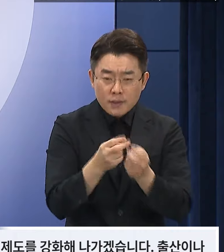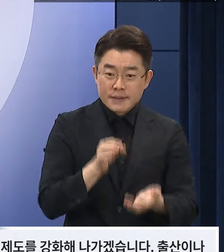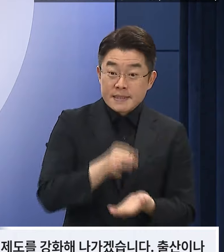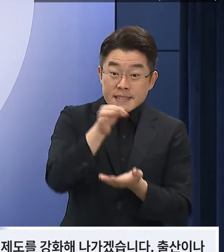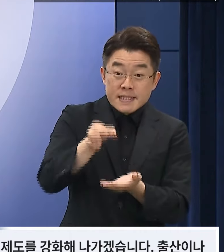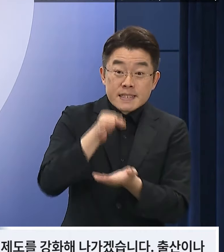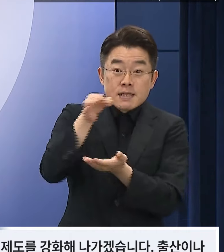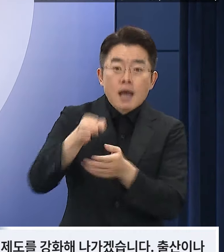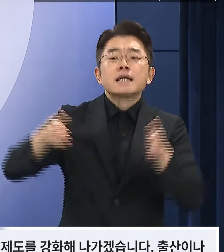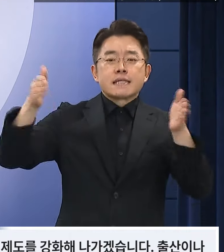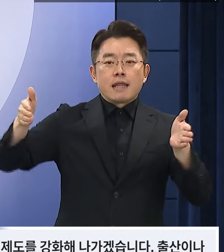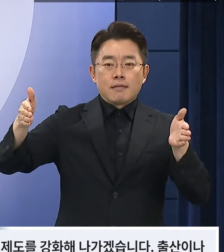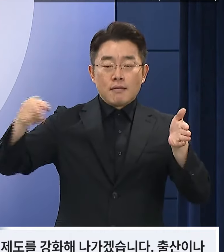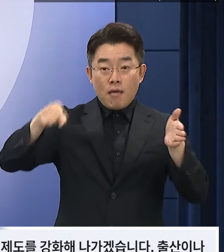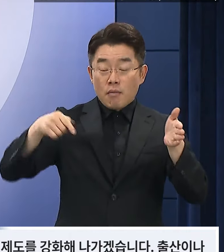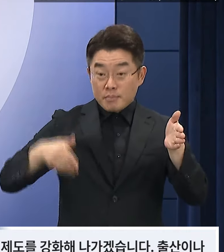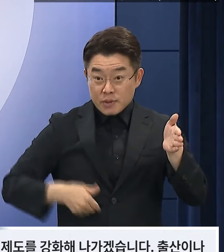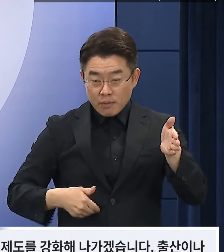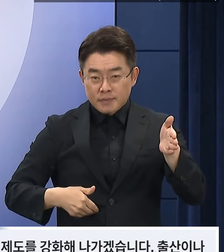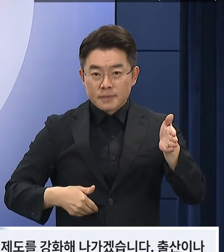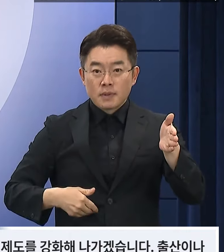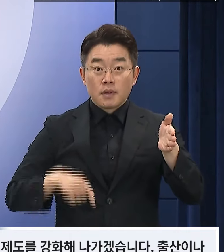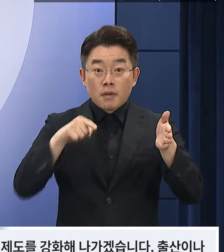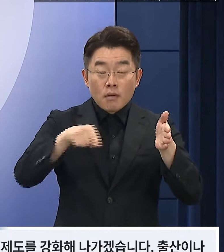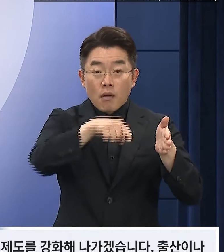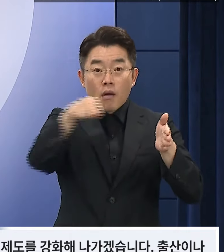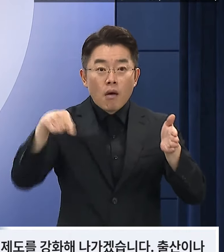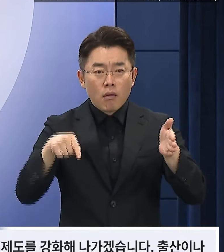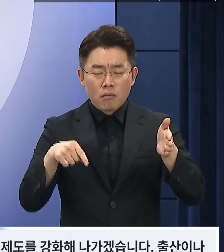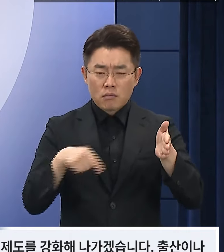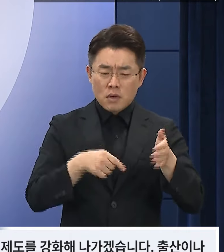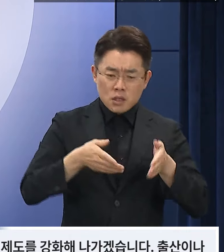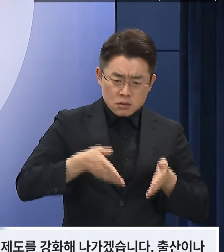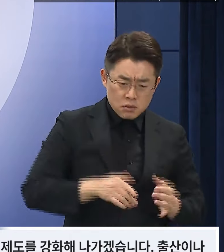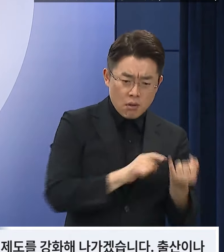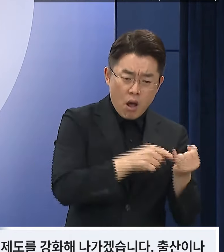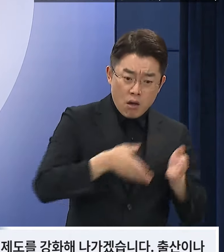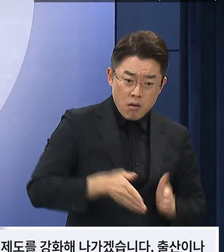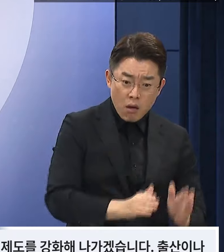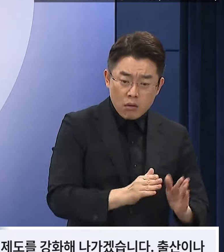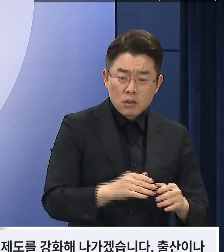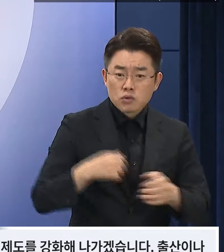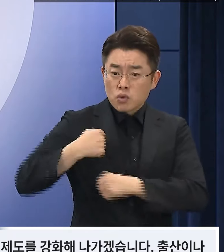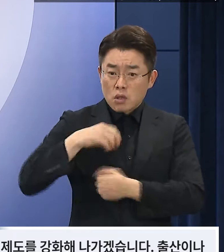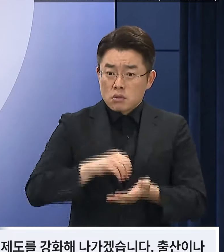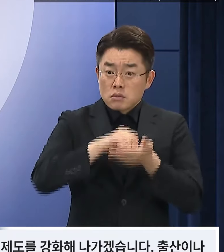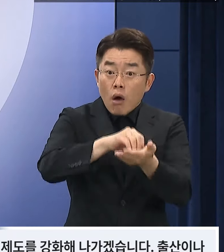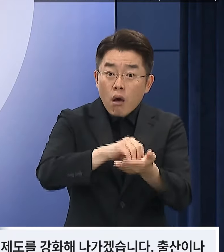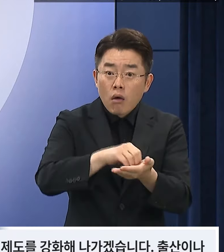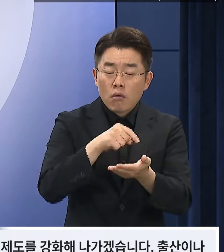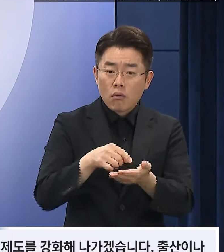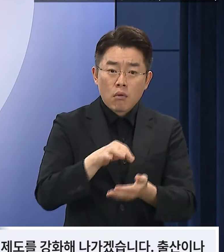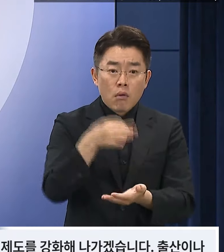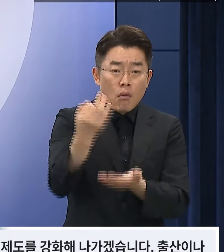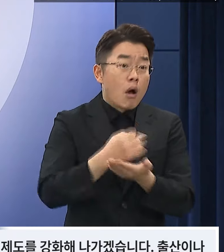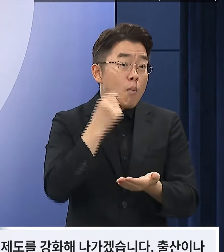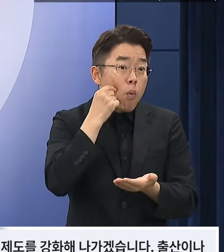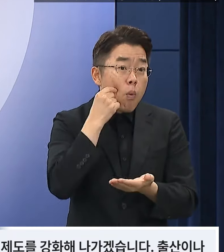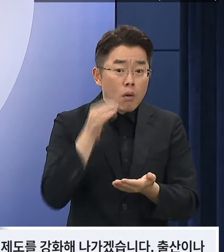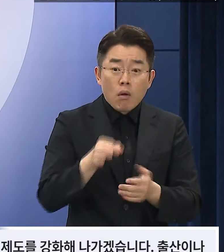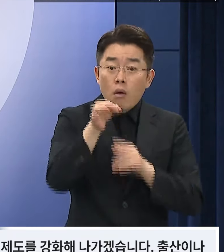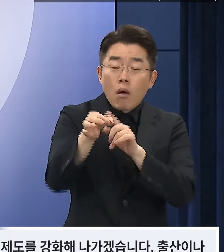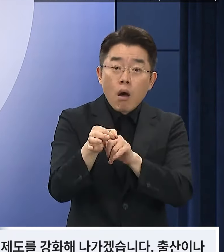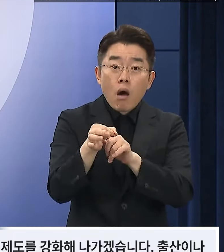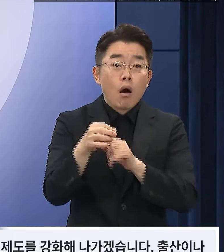있도록 지원제도를 강화해 나가겠습니다. 출산이나 군복무 등으로 소득활동을 하지 못하는